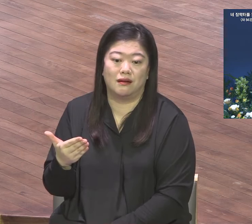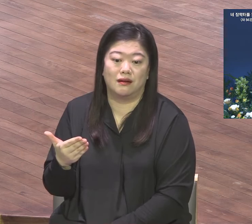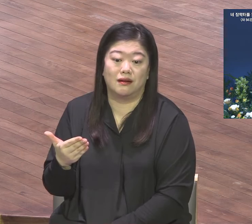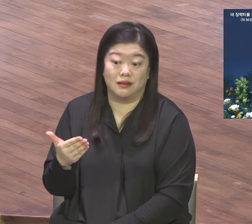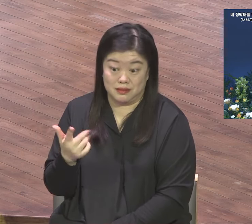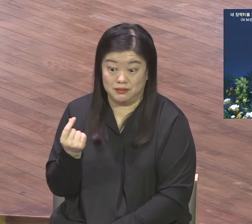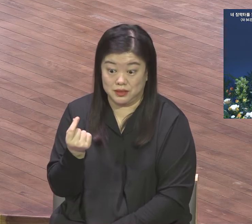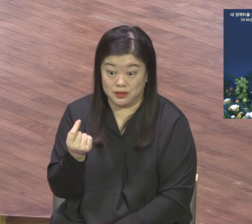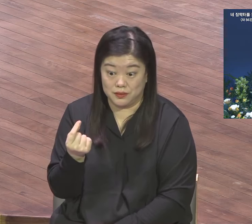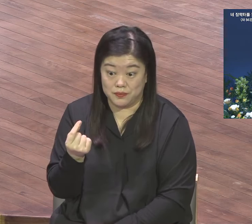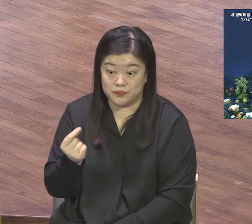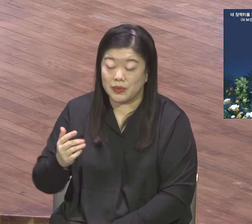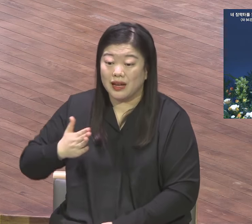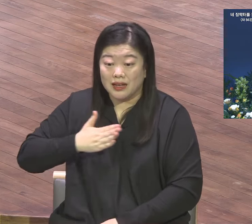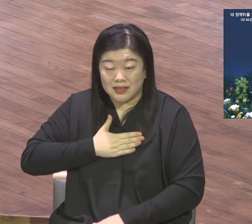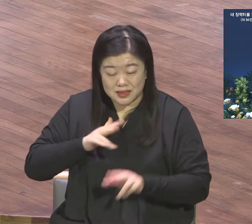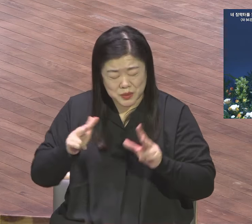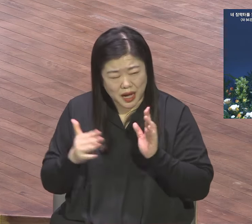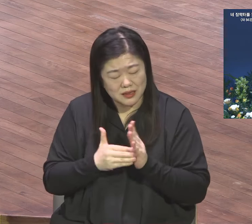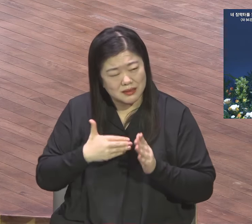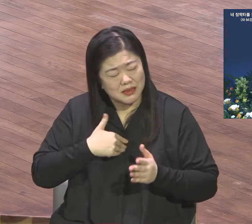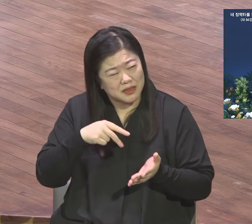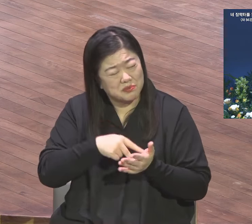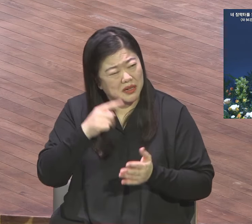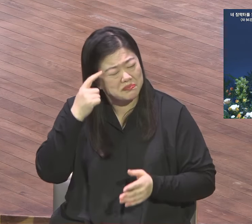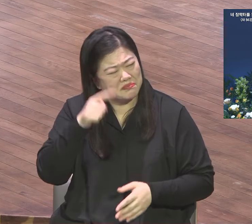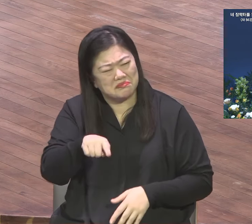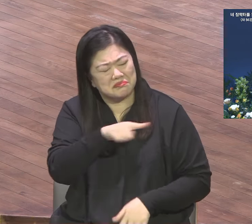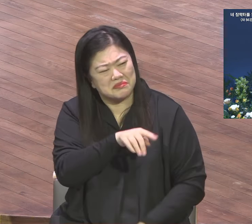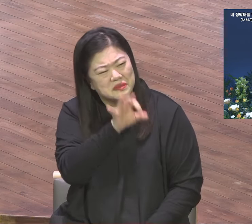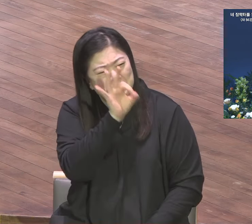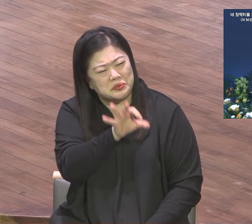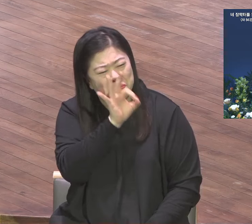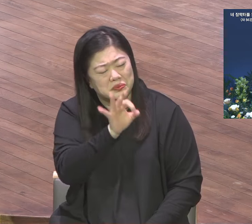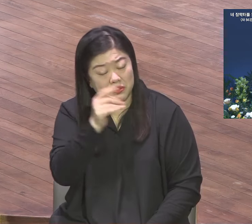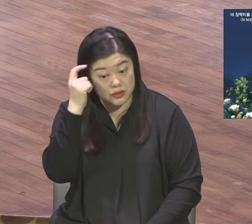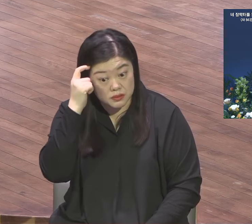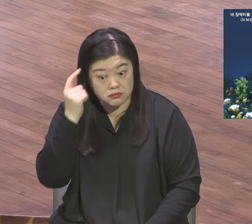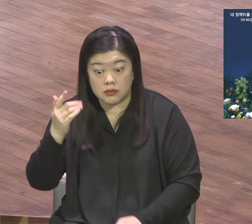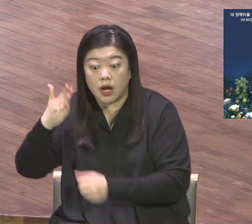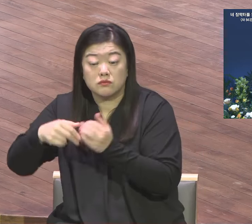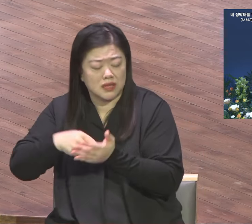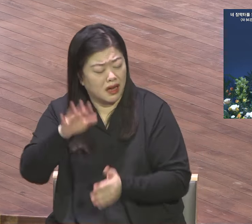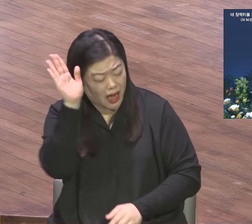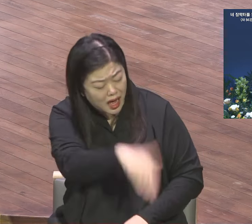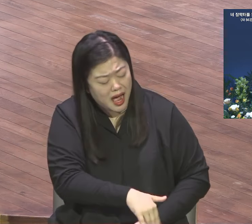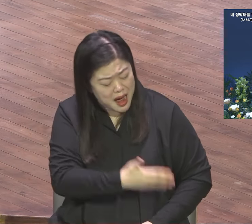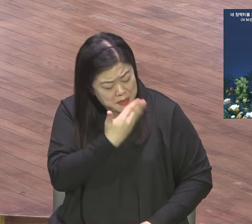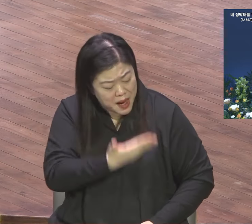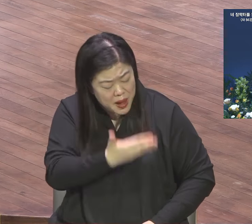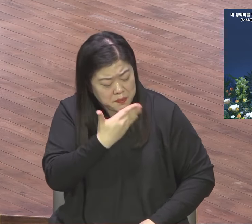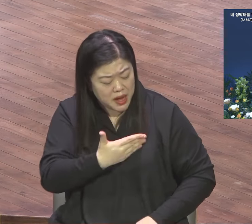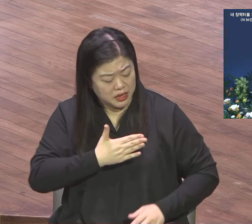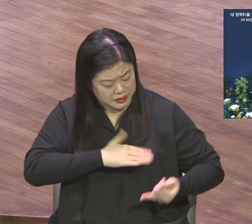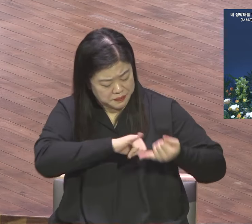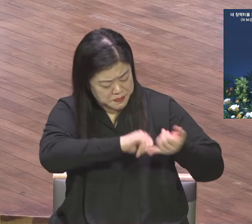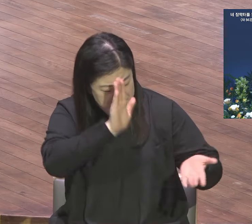상상 따지 못한 이 놀라운 일을 이루겠다는 것입니다. 어디서 나의 사역 현장에서 나의 직업 현장에서